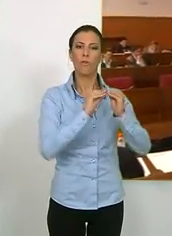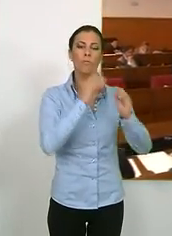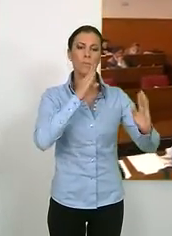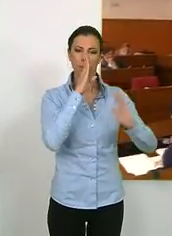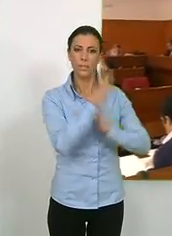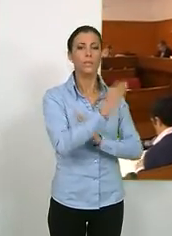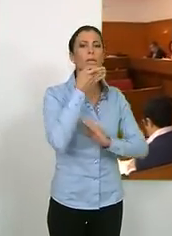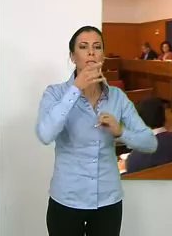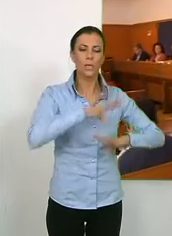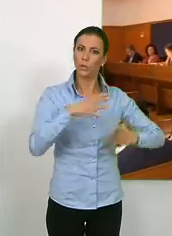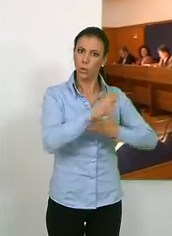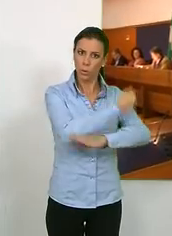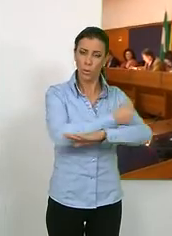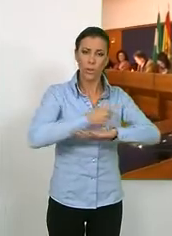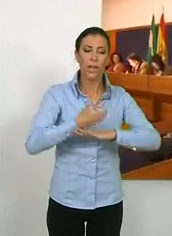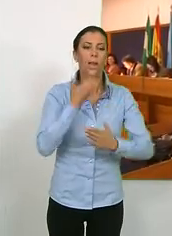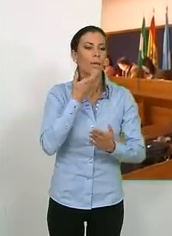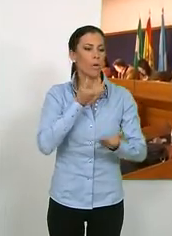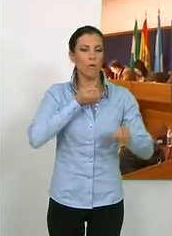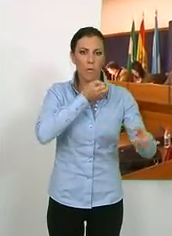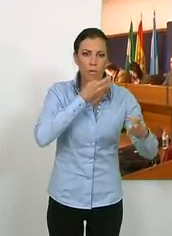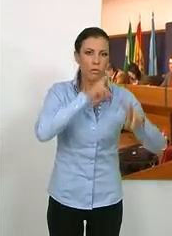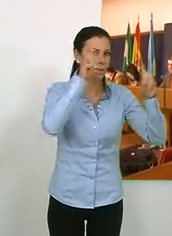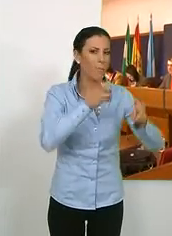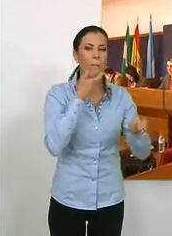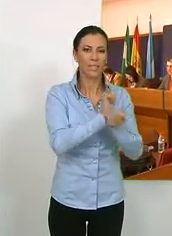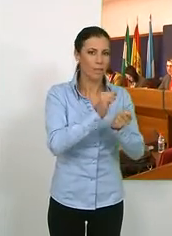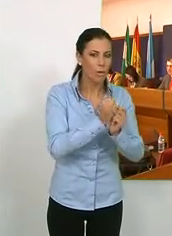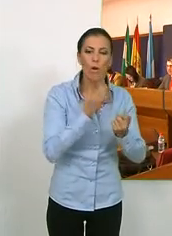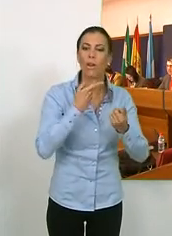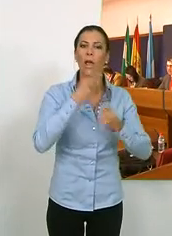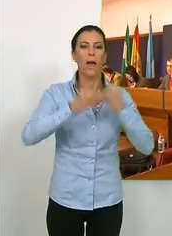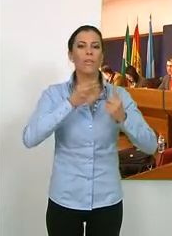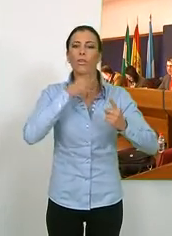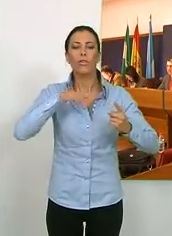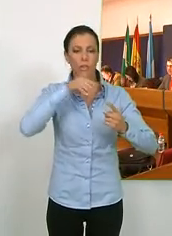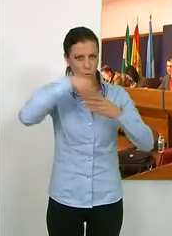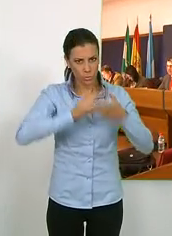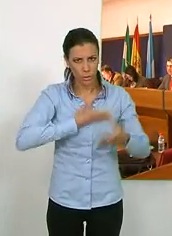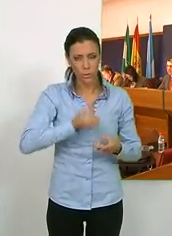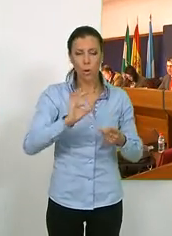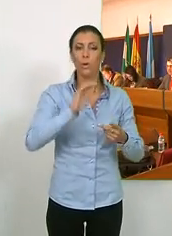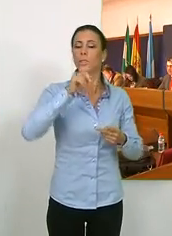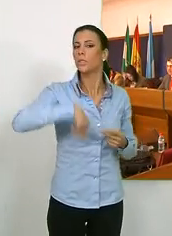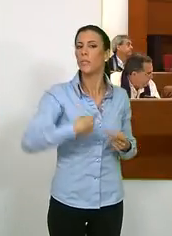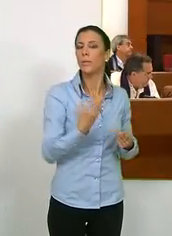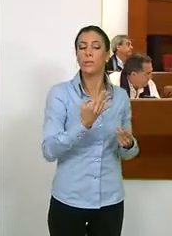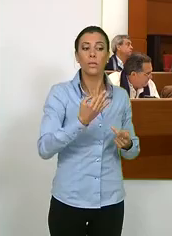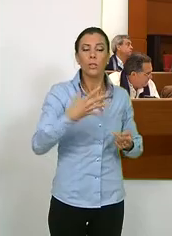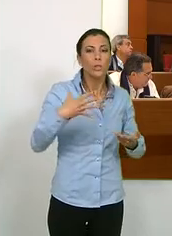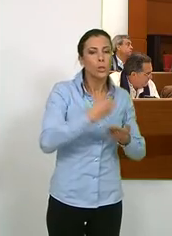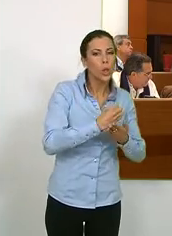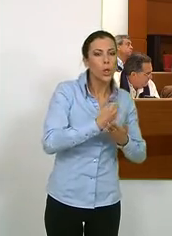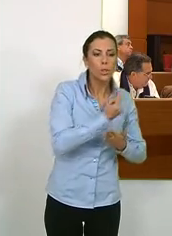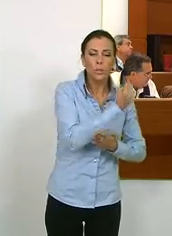con los ciudadanos para comunicarles las prestaciones que realiza el Ayuntamiento y al tiempo que estos valoren